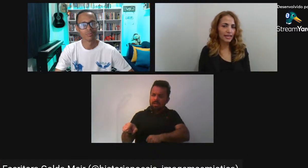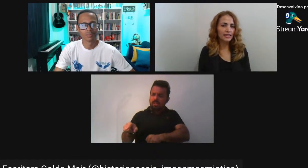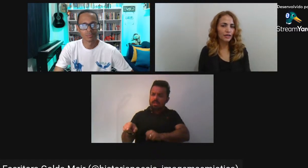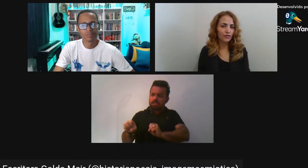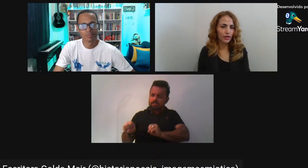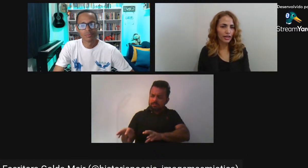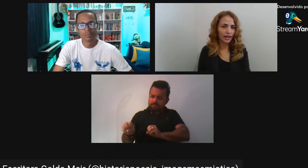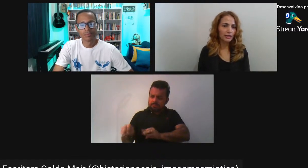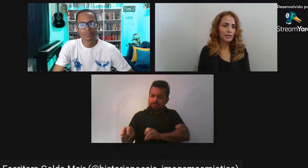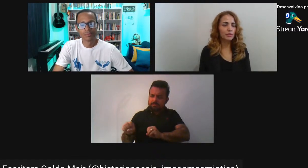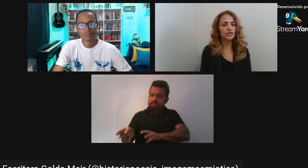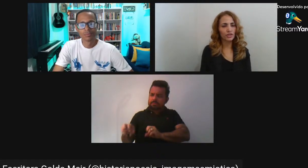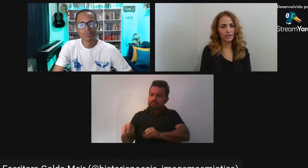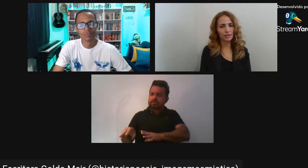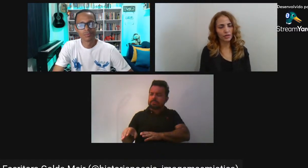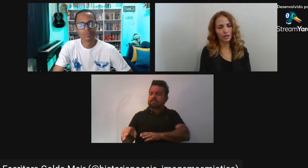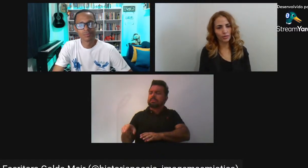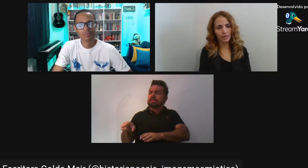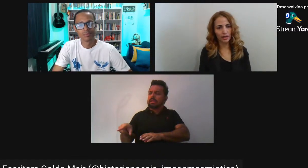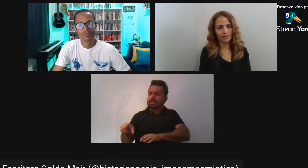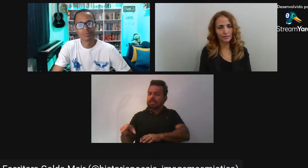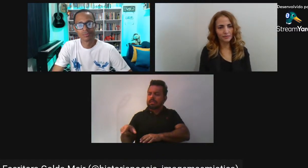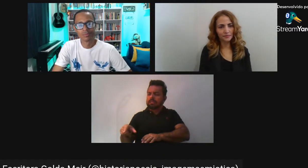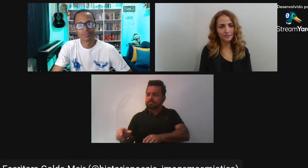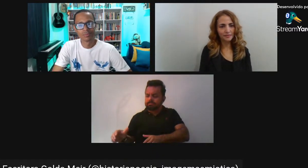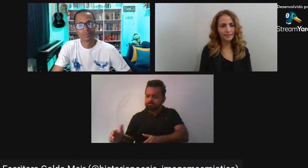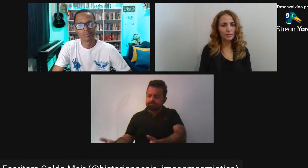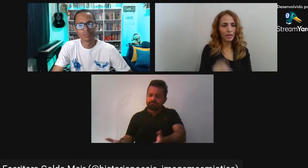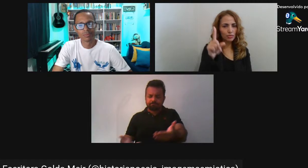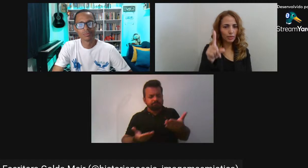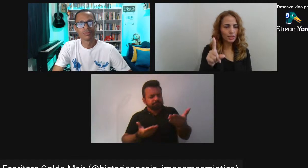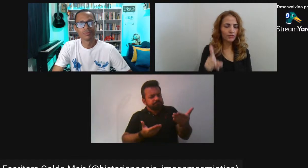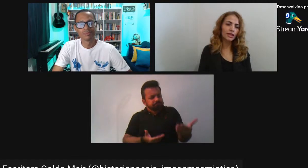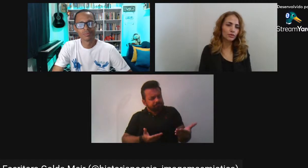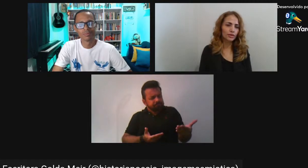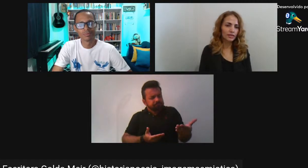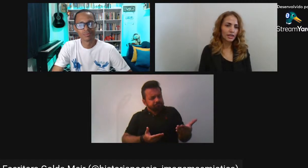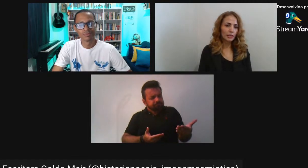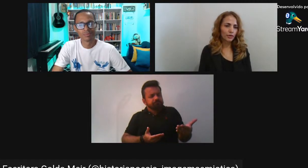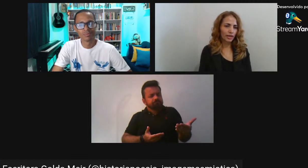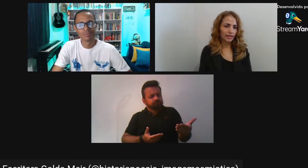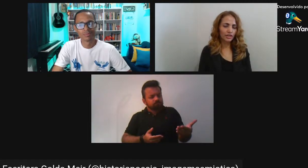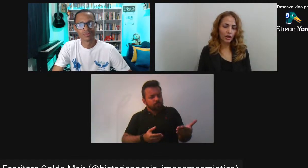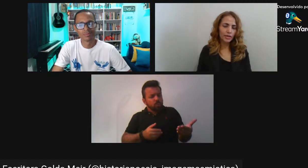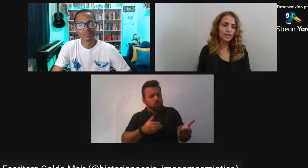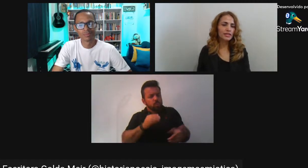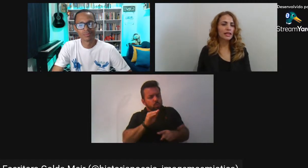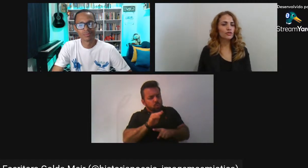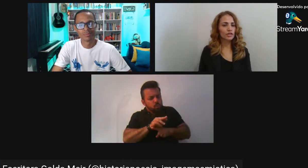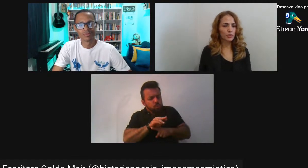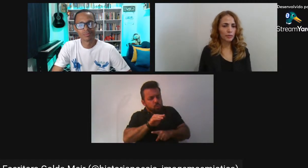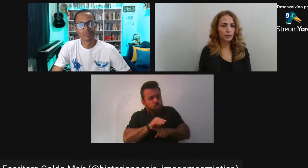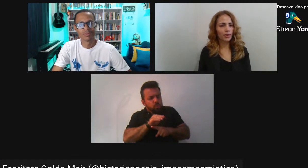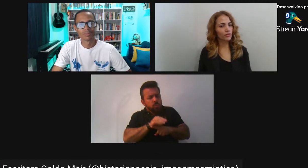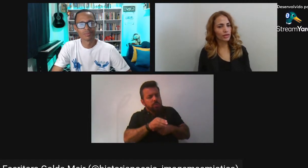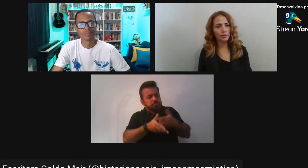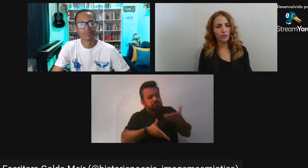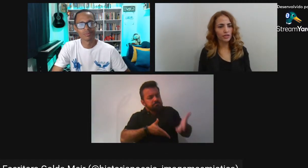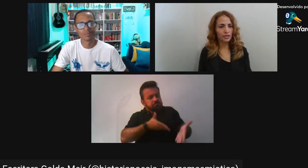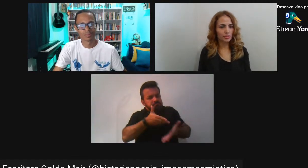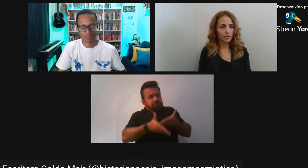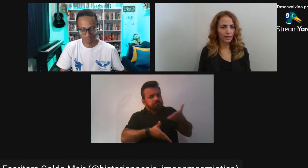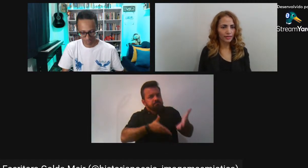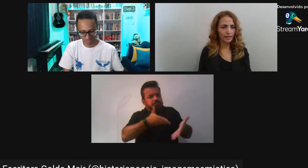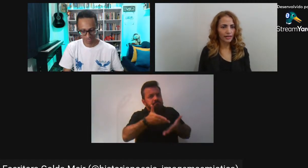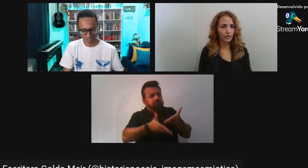Dessa criança que foi criada Mas que mantinha Essa mulher como escrava Mesmo depois da vida adulta Porque geralmente Essas relações Se perpetuavam Até